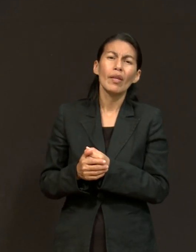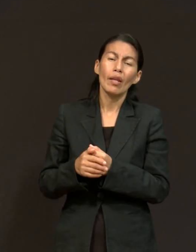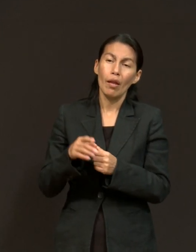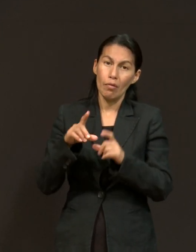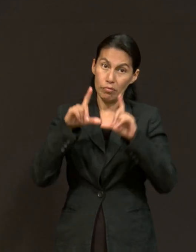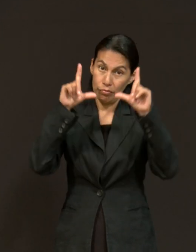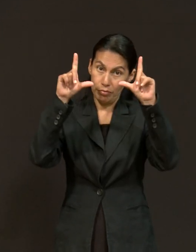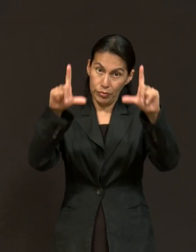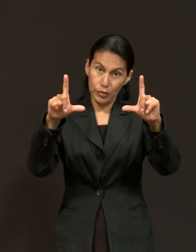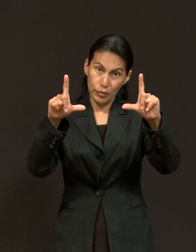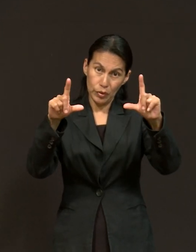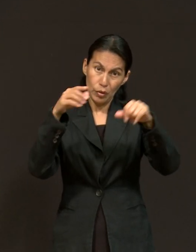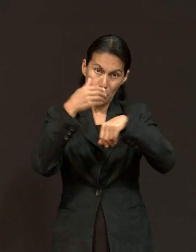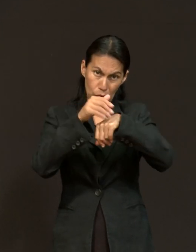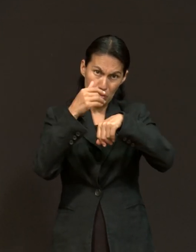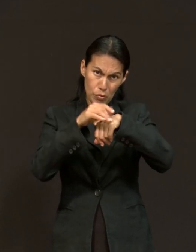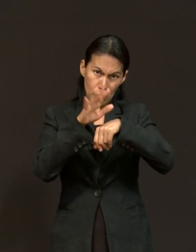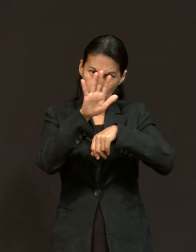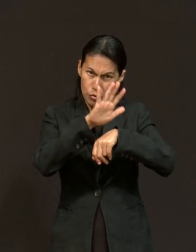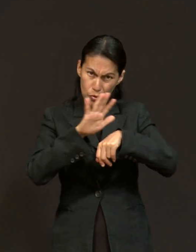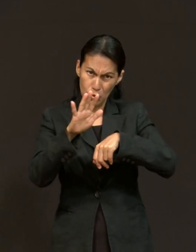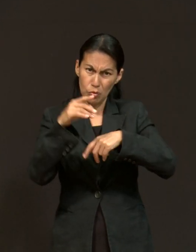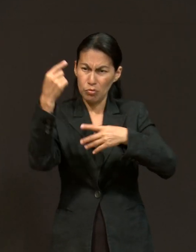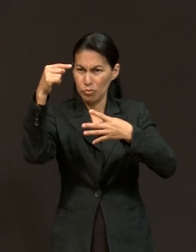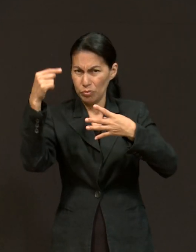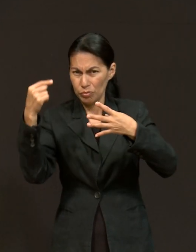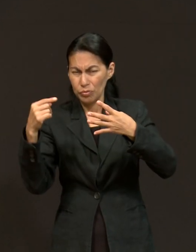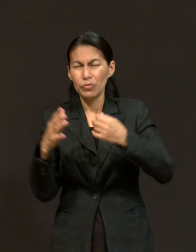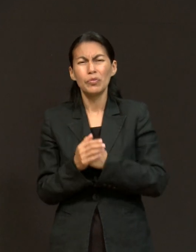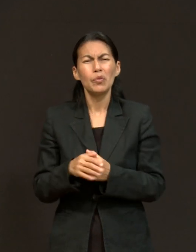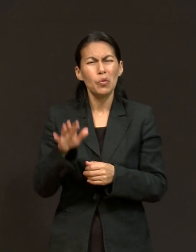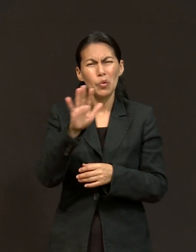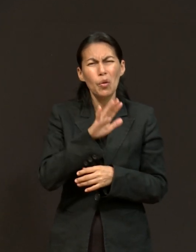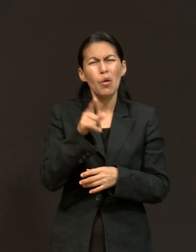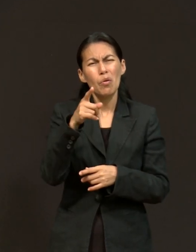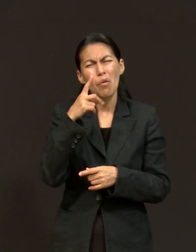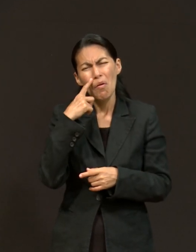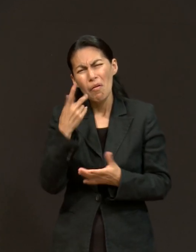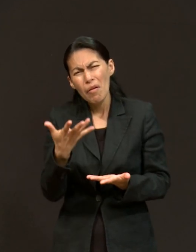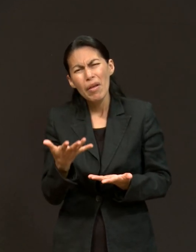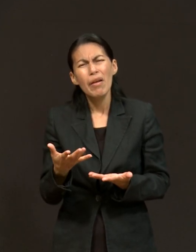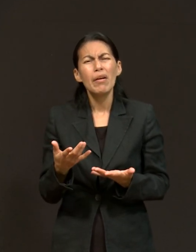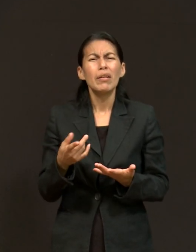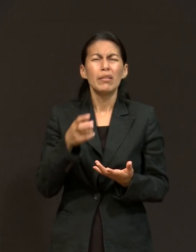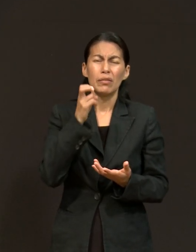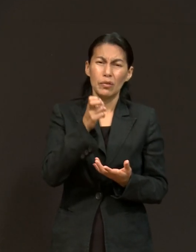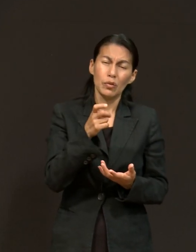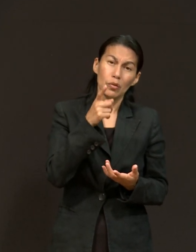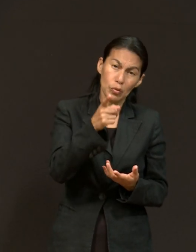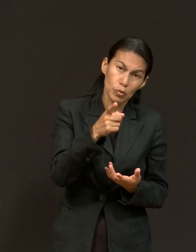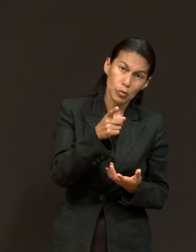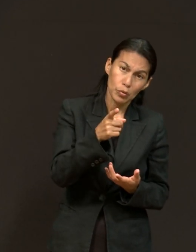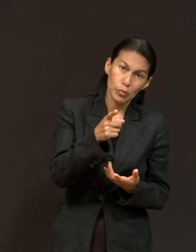los contactos para que tú puedas comunicarte con él y de esa manera pueda ser un instrumento